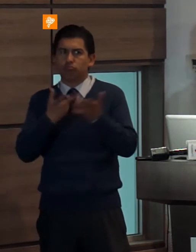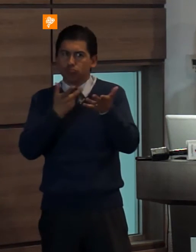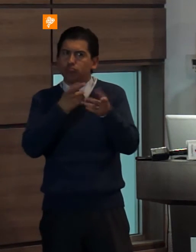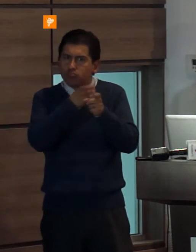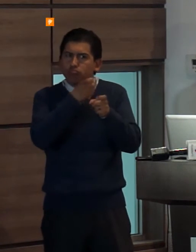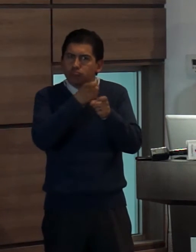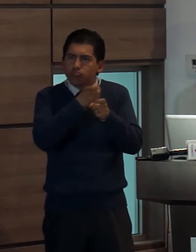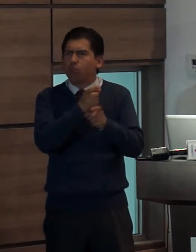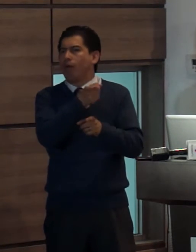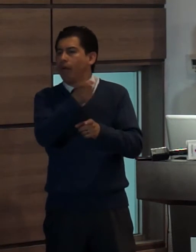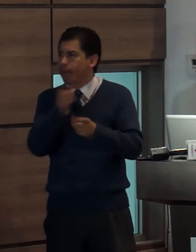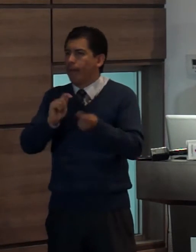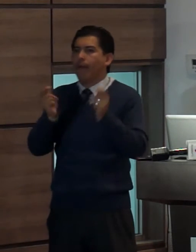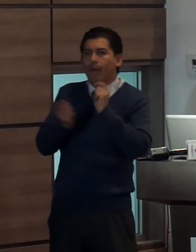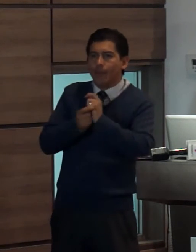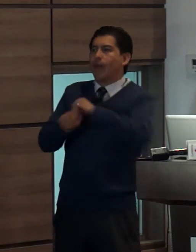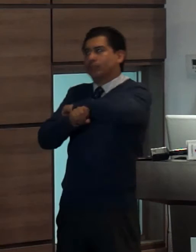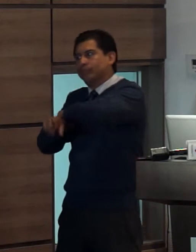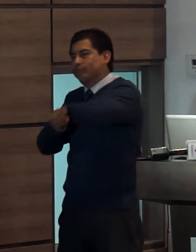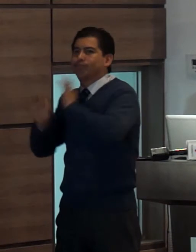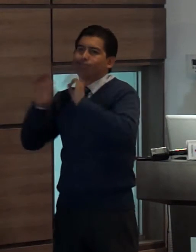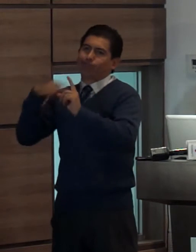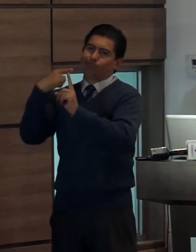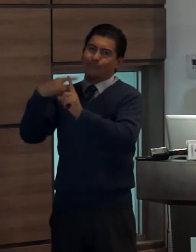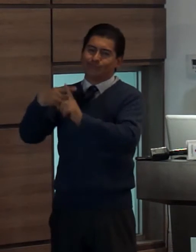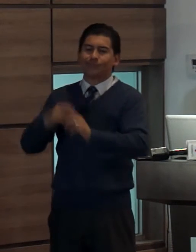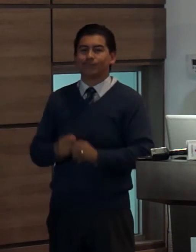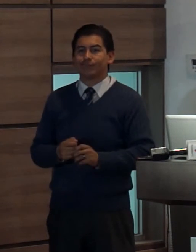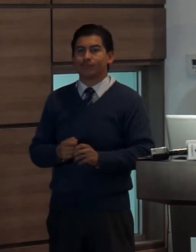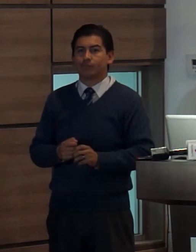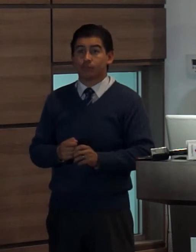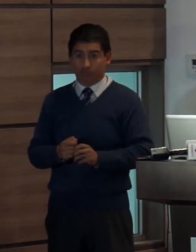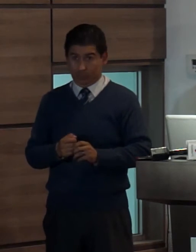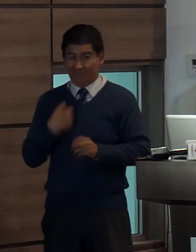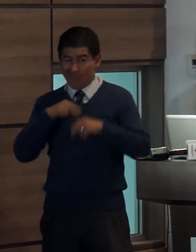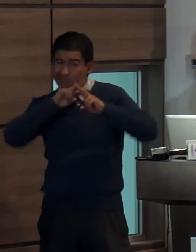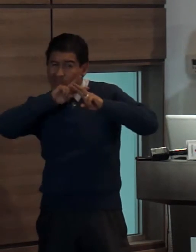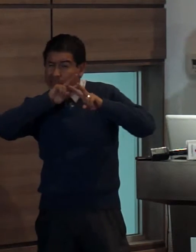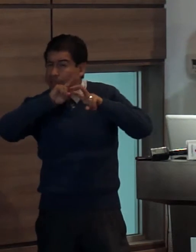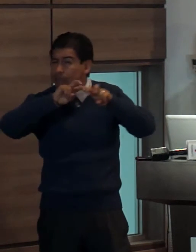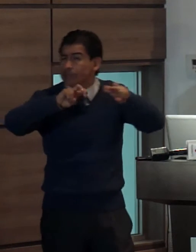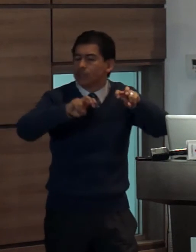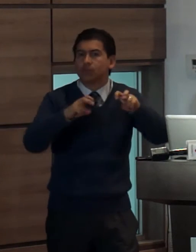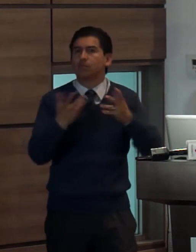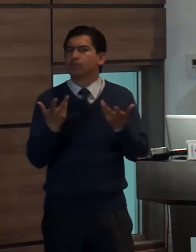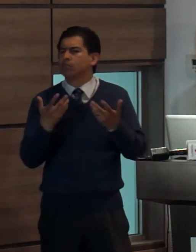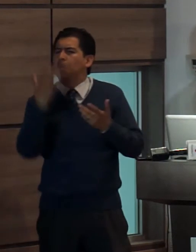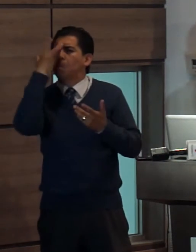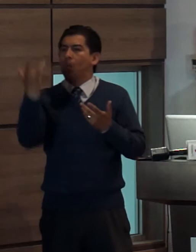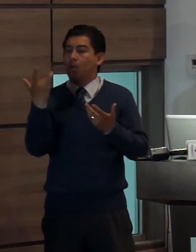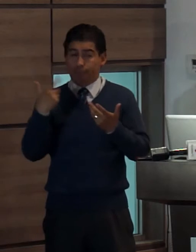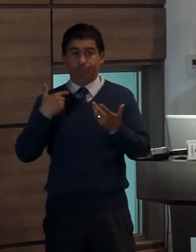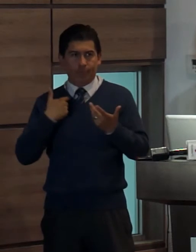comunicación e información en nuestro país este tipo de investigación y estudios nos ayuda a generar